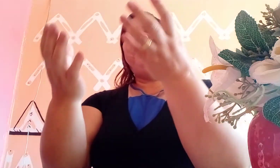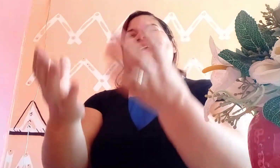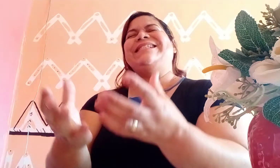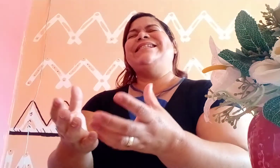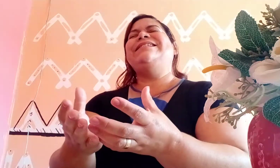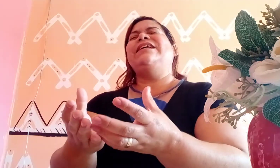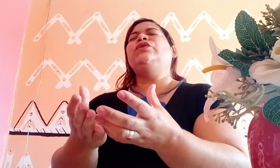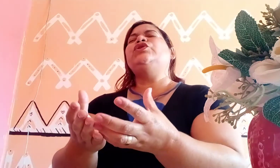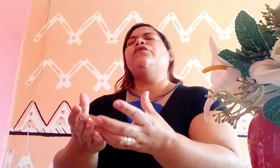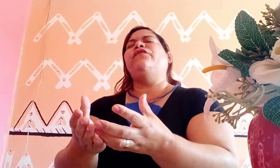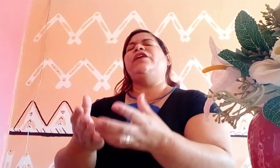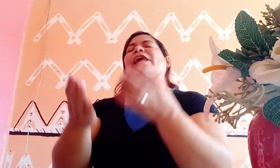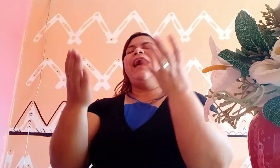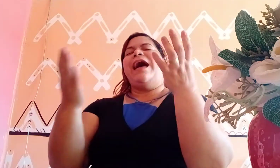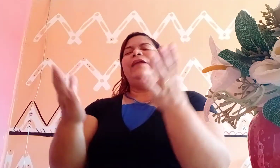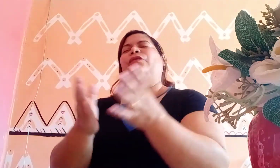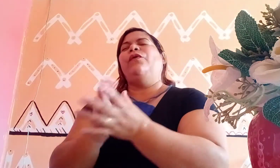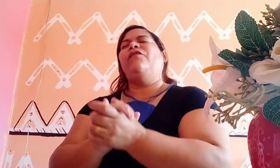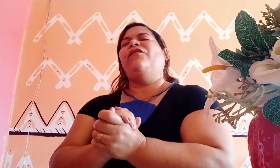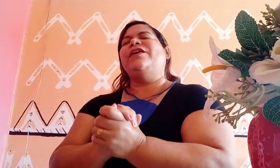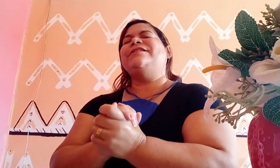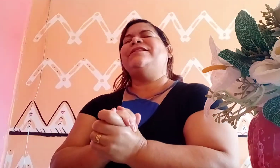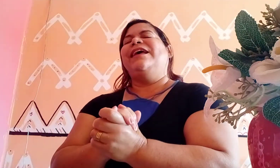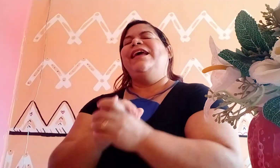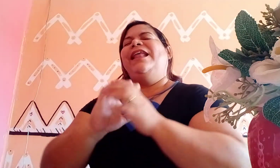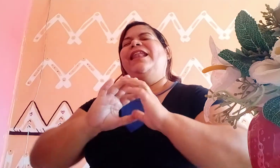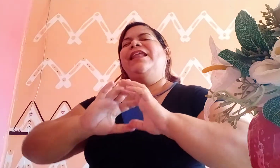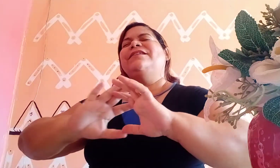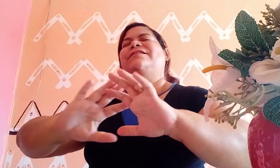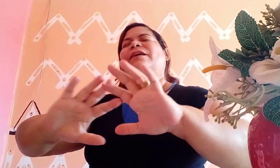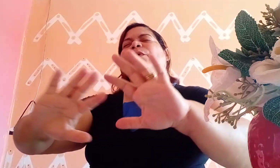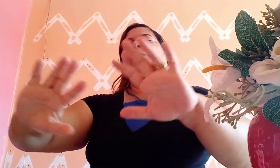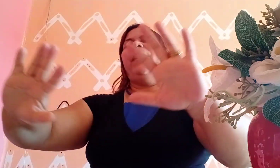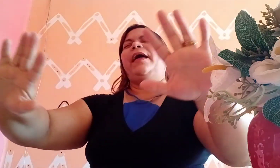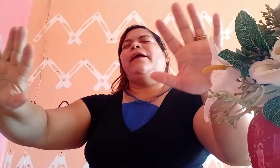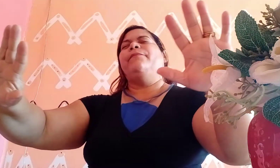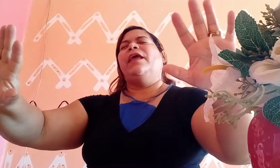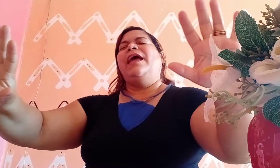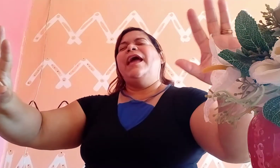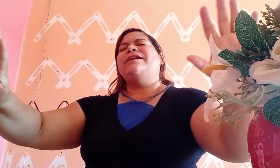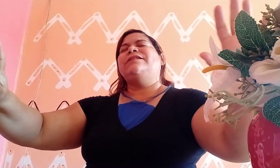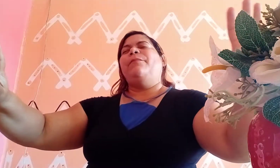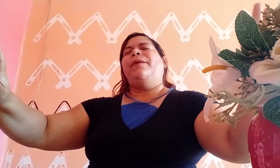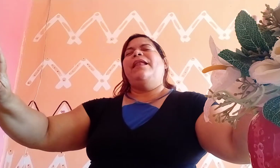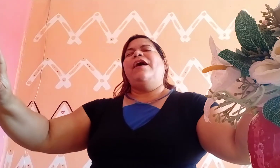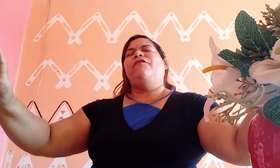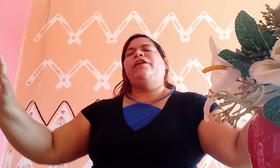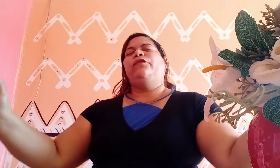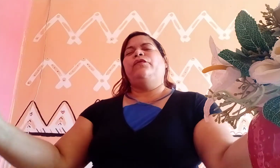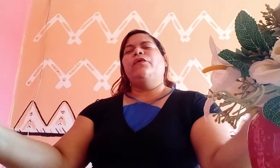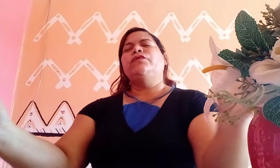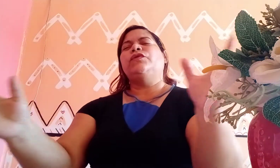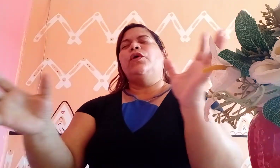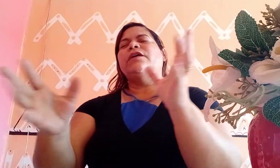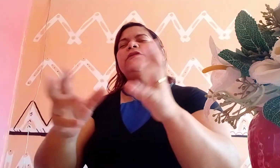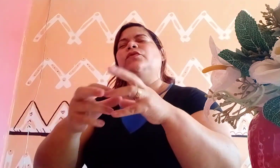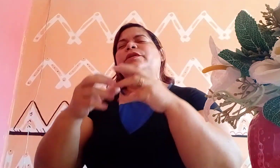precisando de ouvir a Tua voz. Lança, meu Pai, esta Palavra em todos os corações,